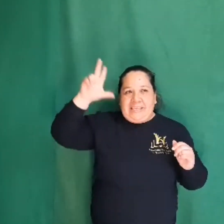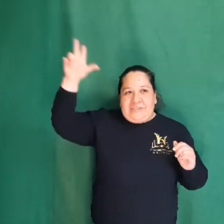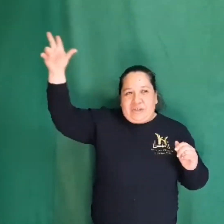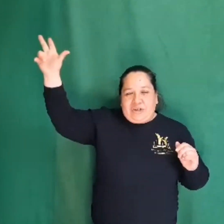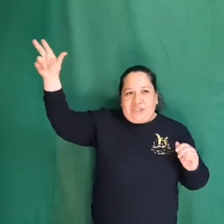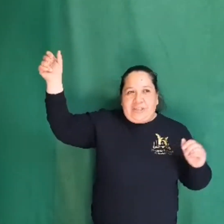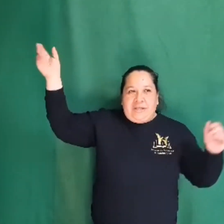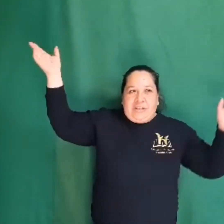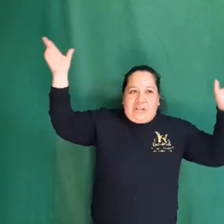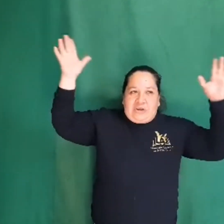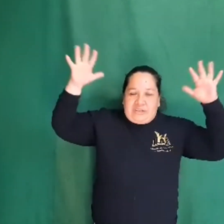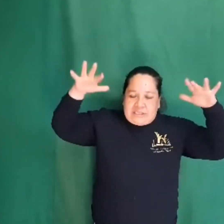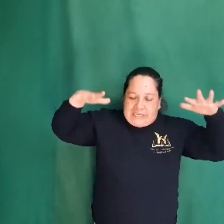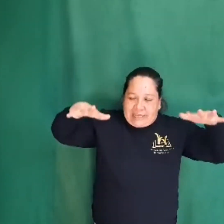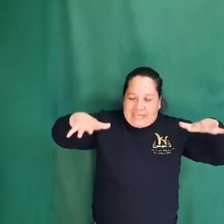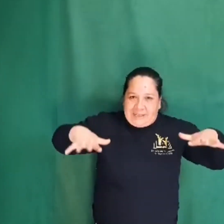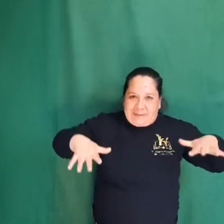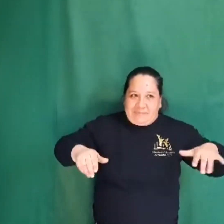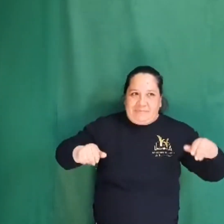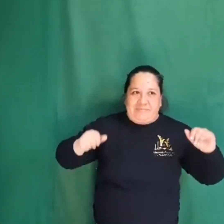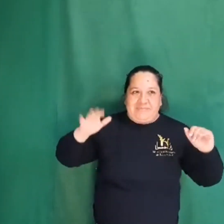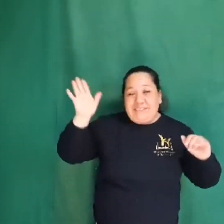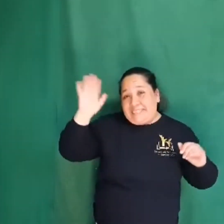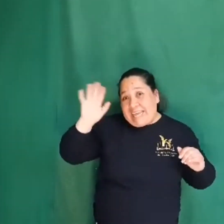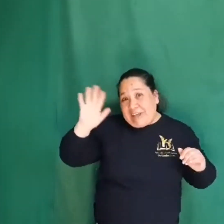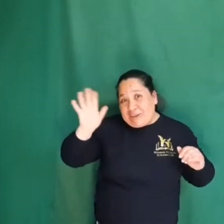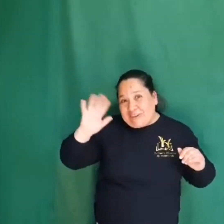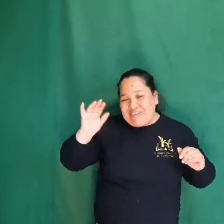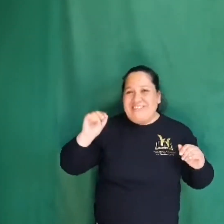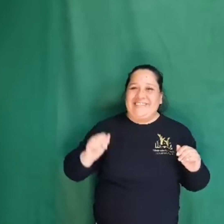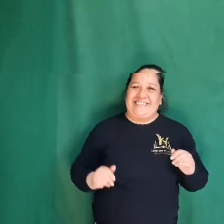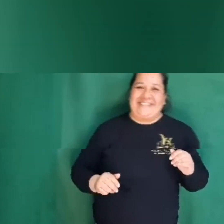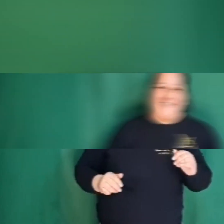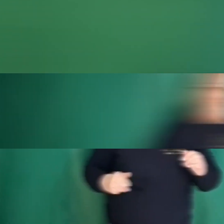Estás sobrando y has sido fiel